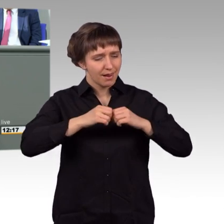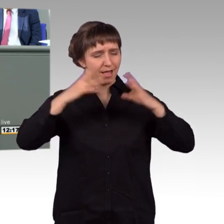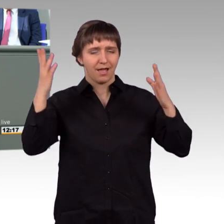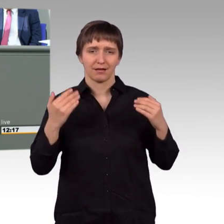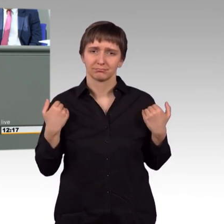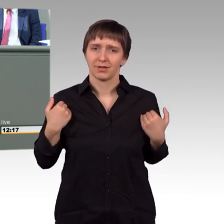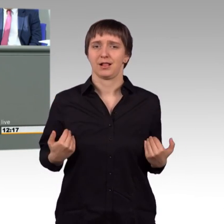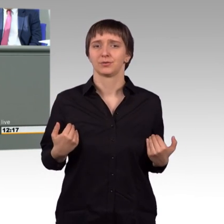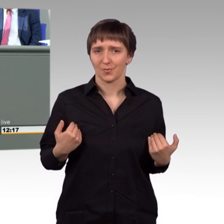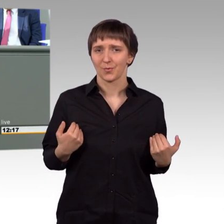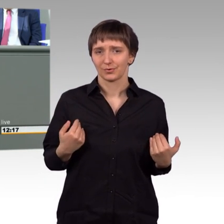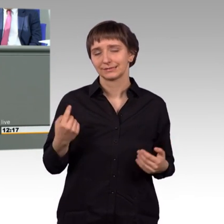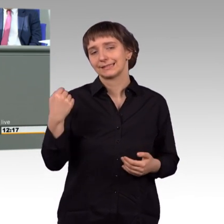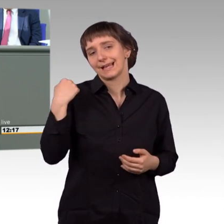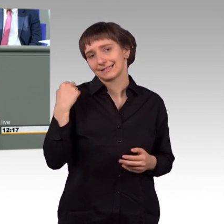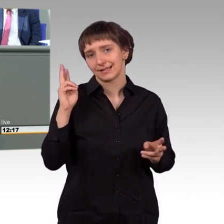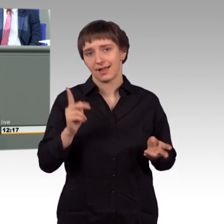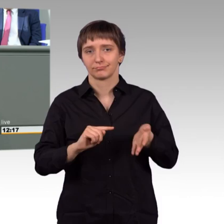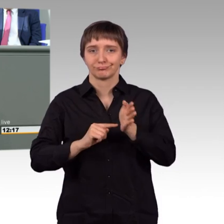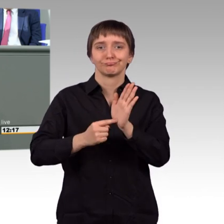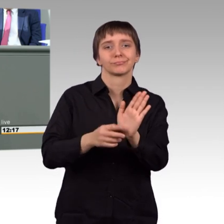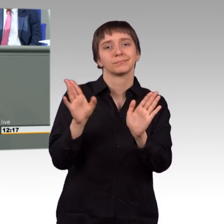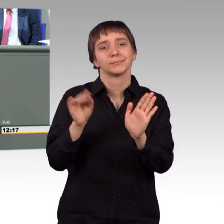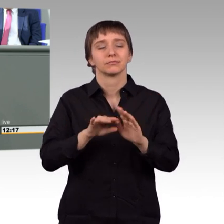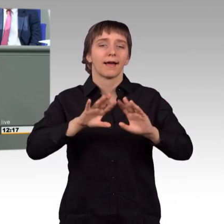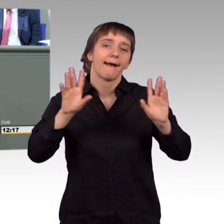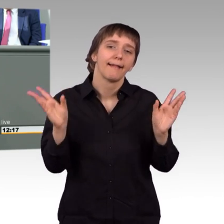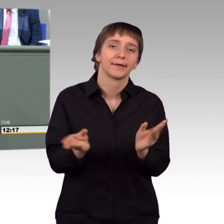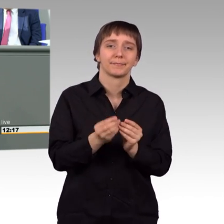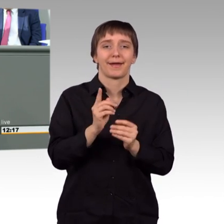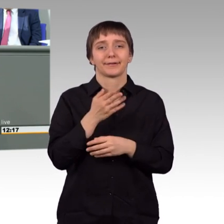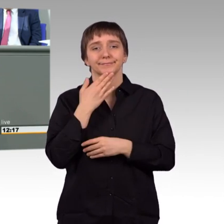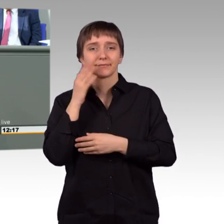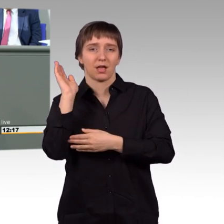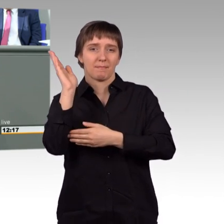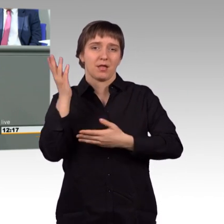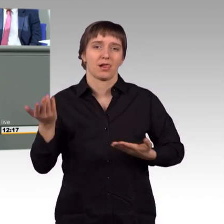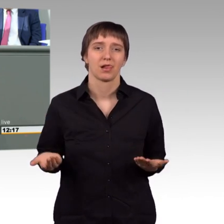reagiert mit einem dünnen allgemeinen Appell. Im Badischen nennt man das Troche Hühler.